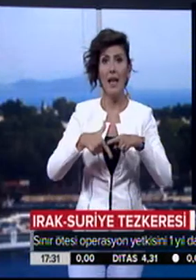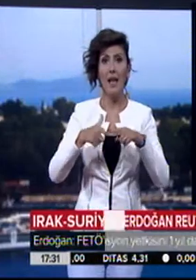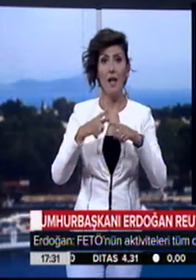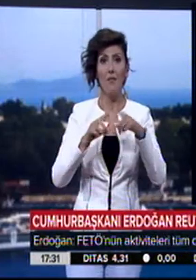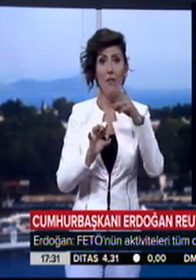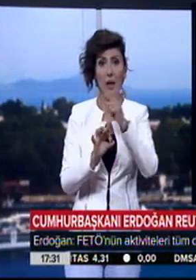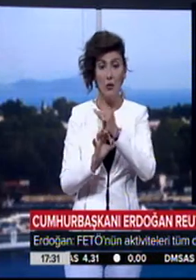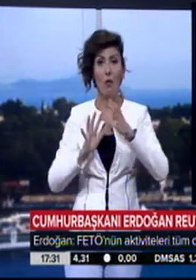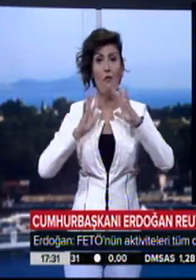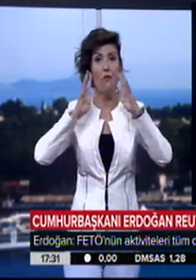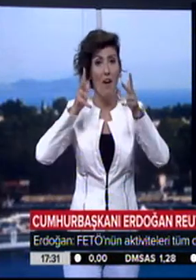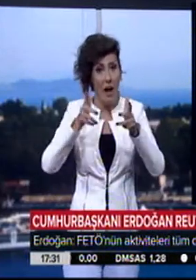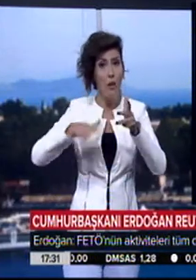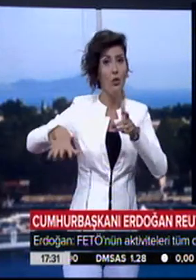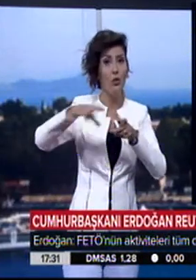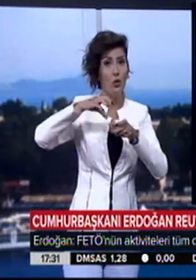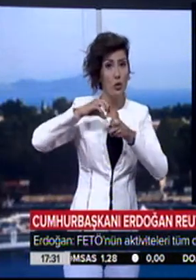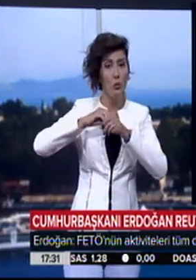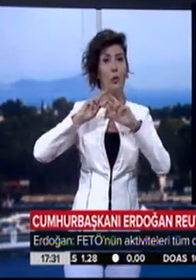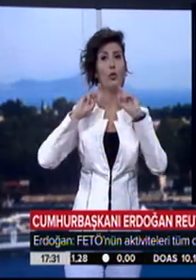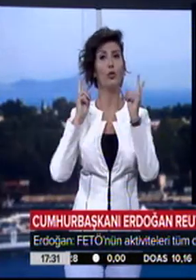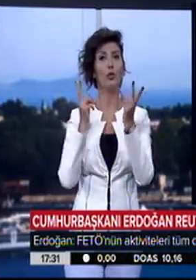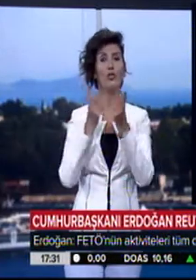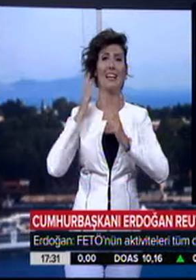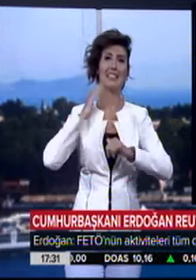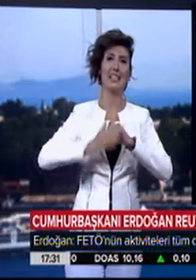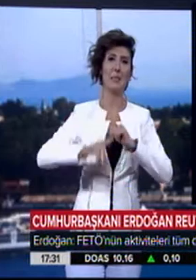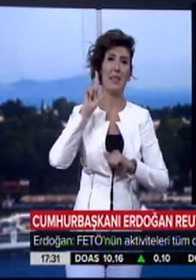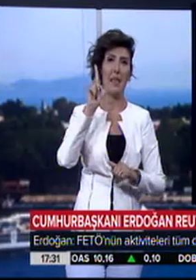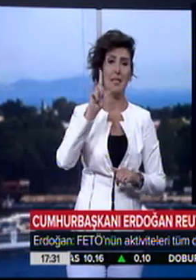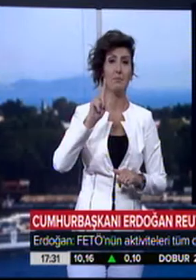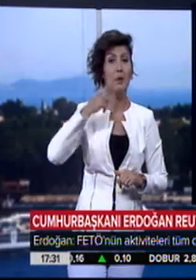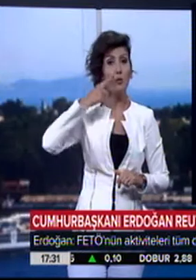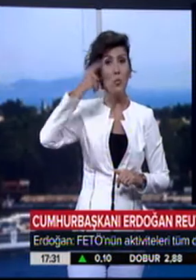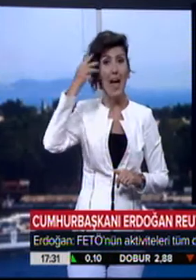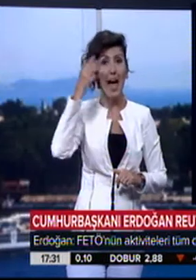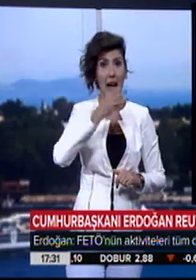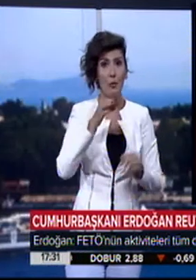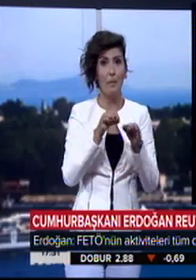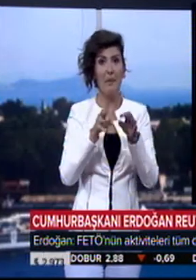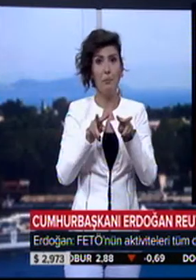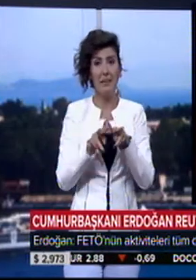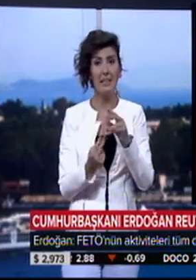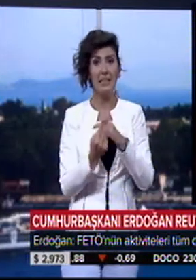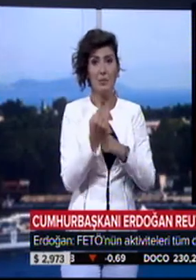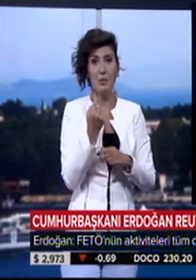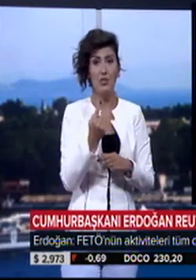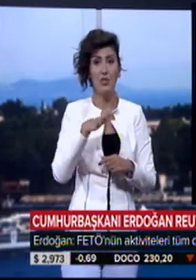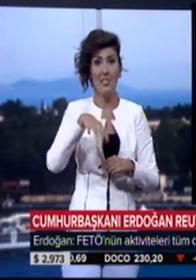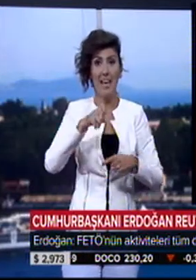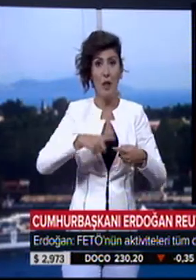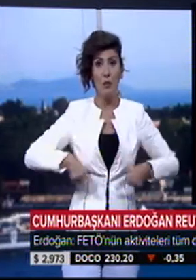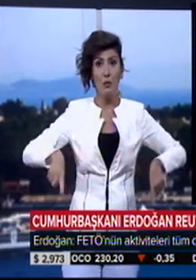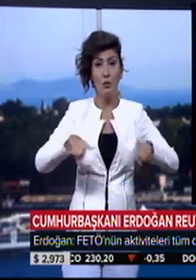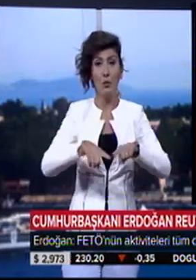FETÖ'nün faaliyetleri tüm dünyada yasaklanmalı. Cumhurbaşkanı Erdoğan, Birleşmiş Milletler'in 71.